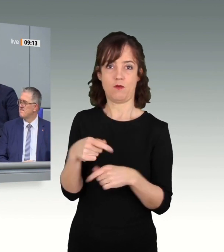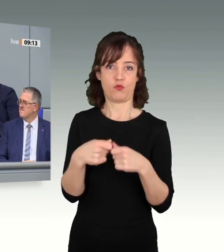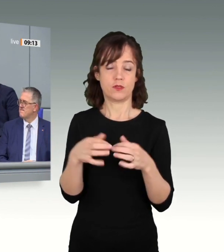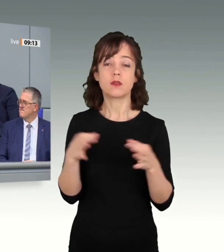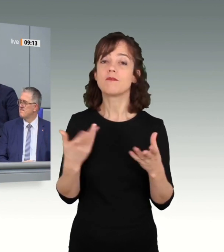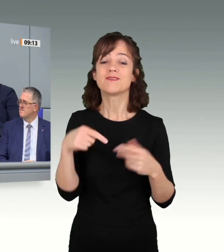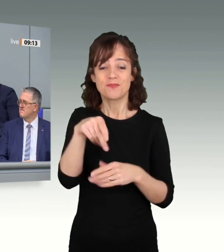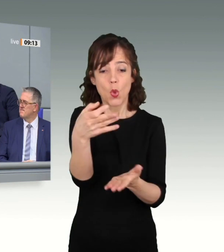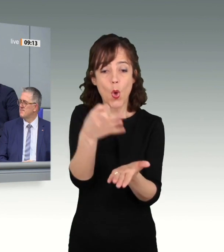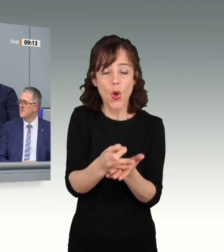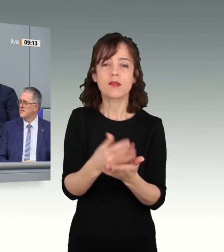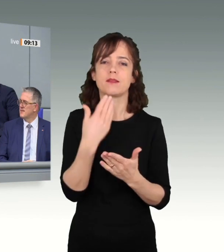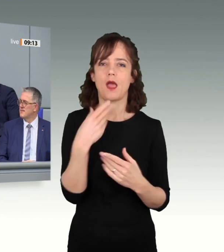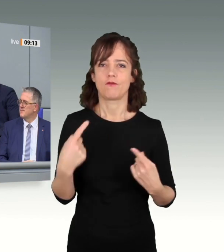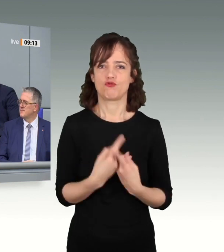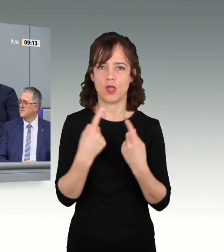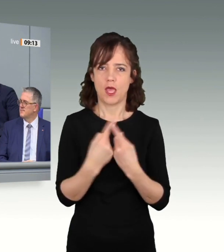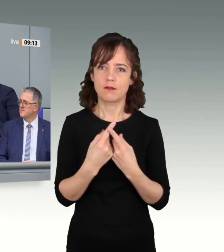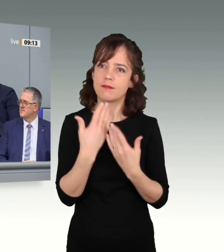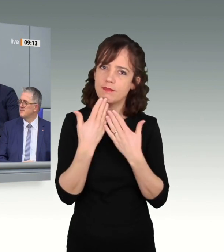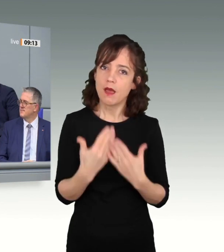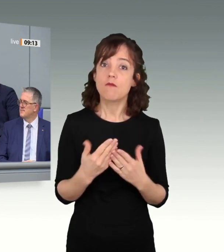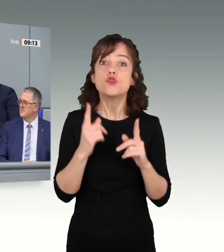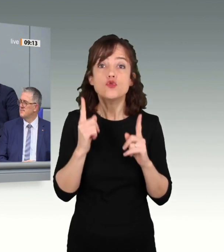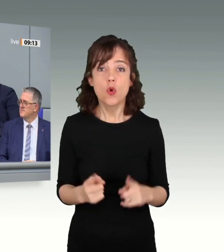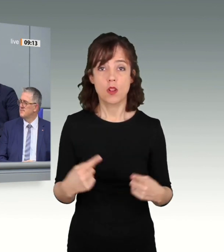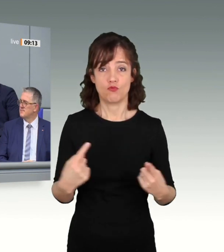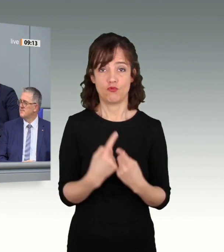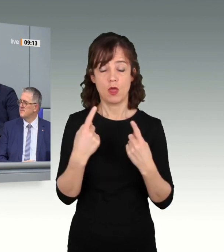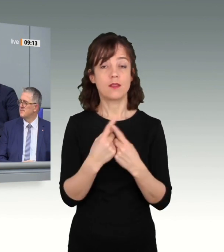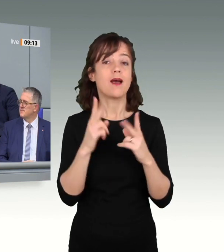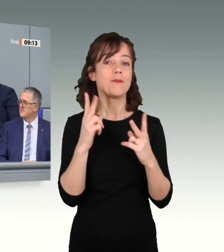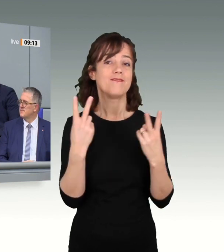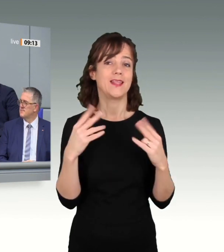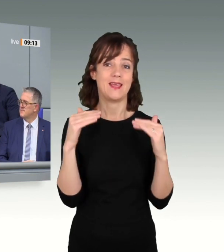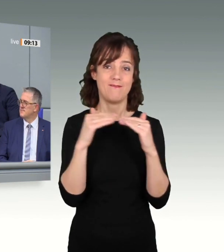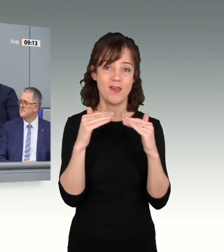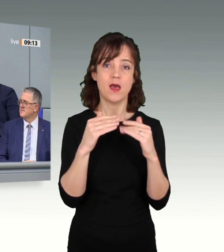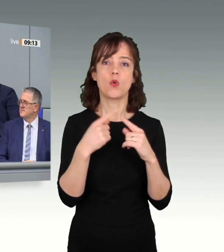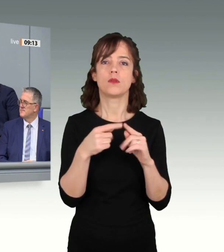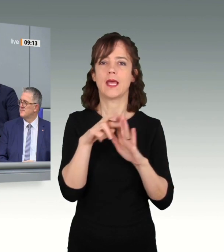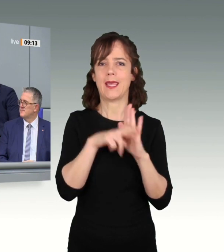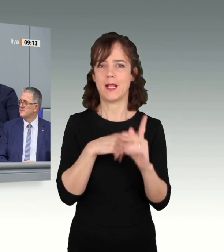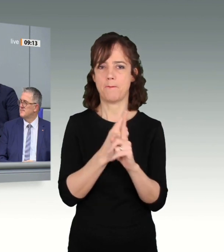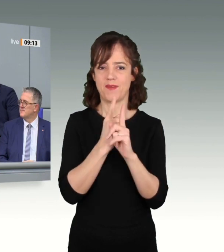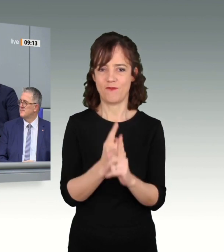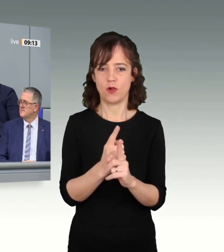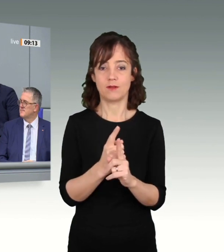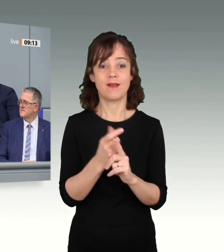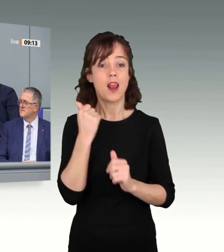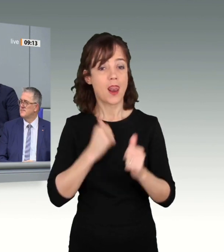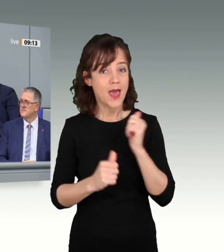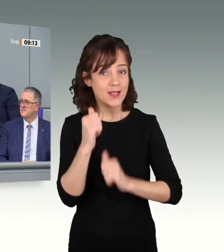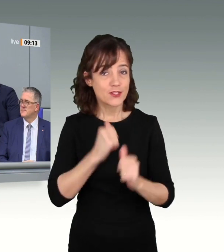an dem wir streiten dürfen, an dem wir streiten sollen, fair und nach Regeln, leidenschaftlich,